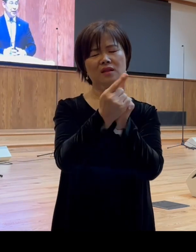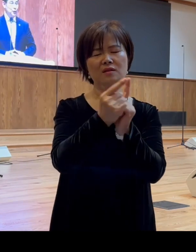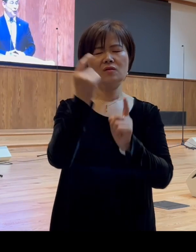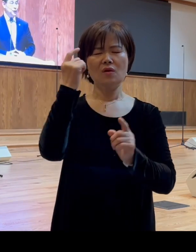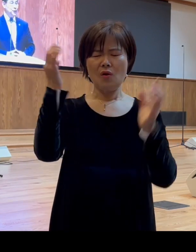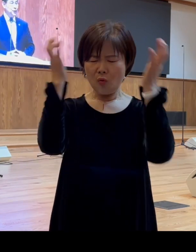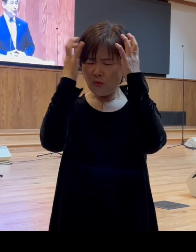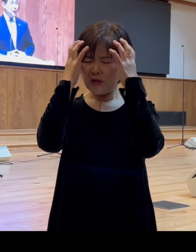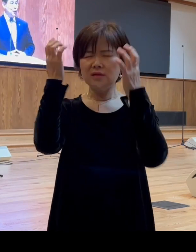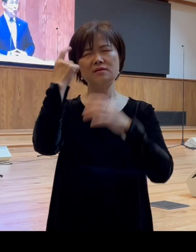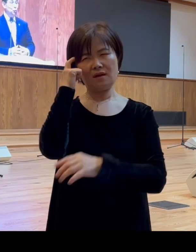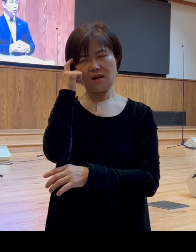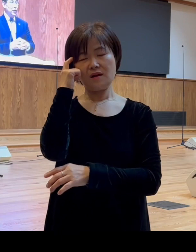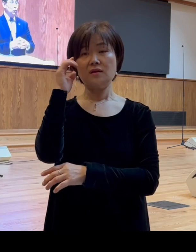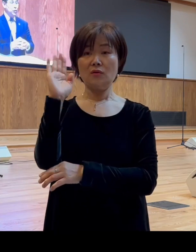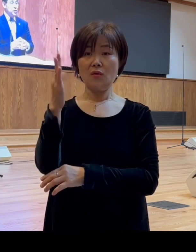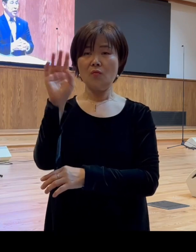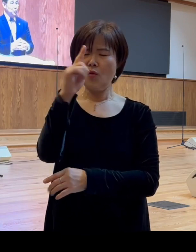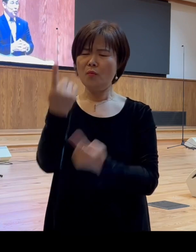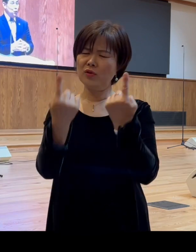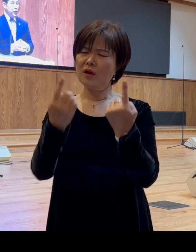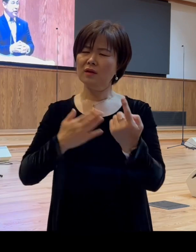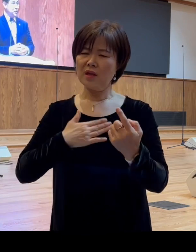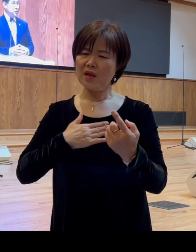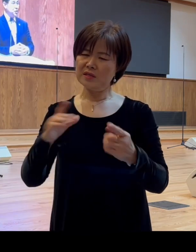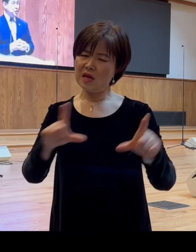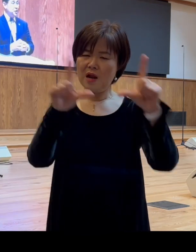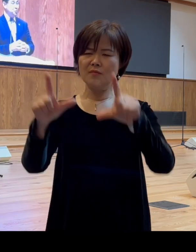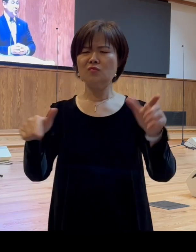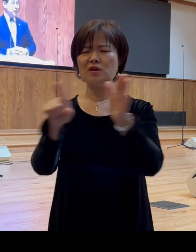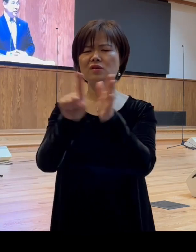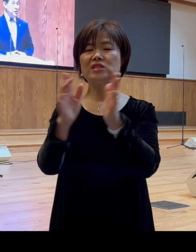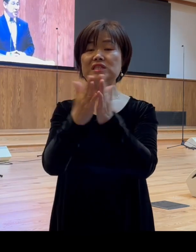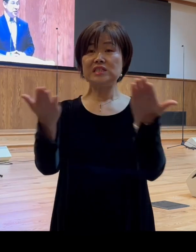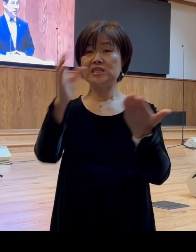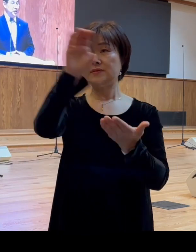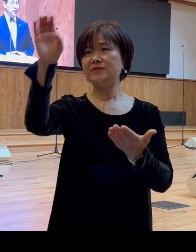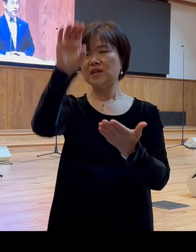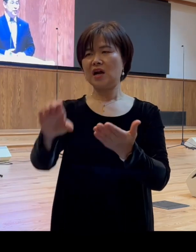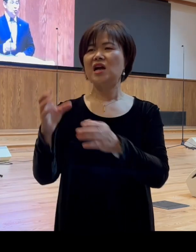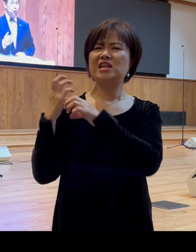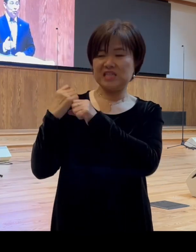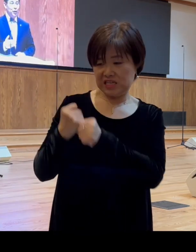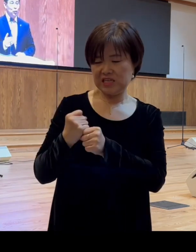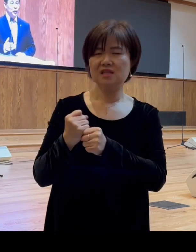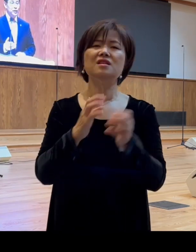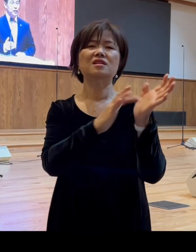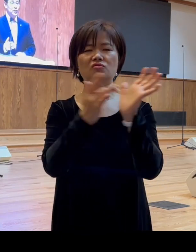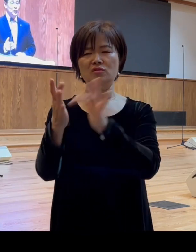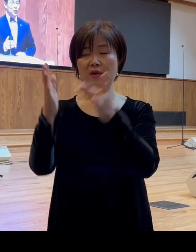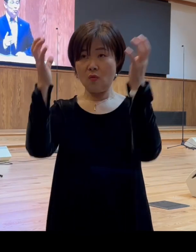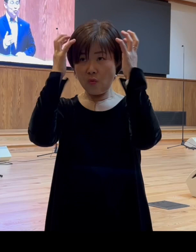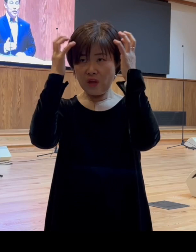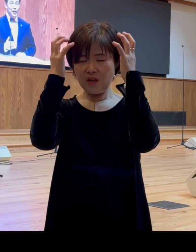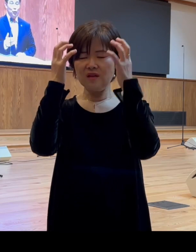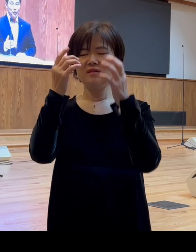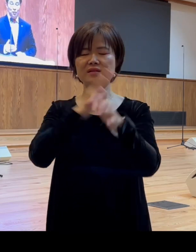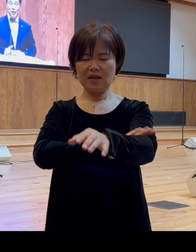무엇보다 우리 삶을 위해서 친히 십자가를 지신 그 주님의 고난을 묵상하고 예배할 때